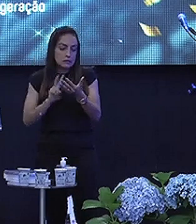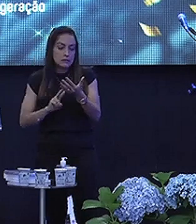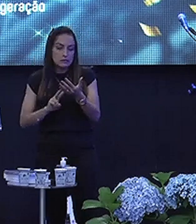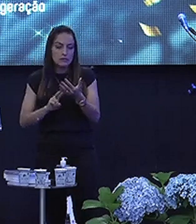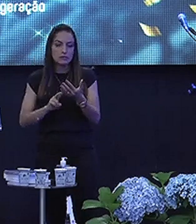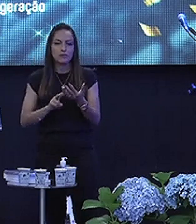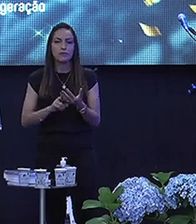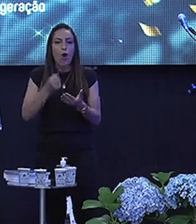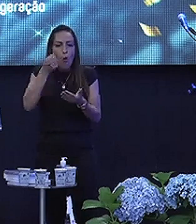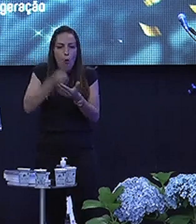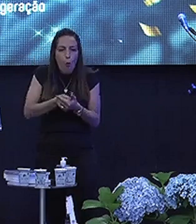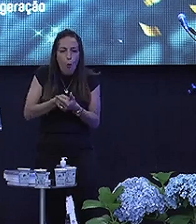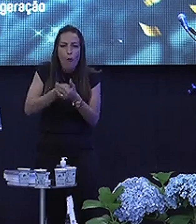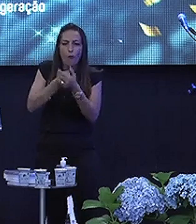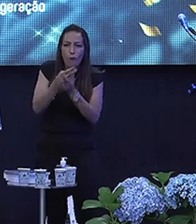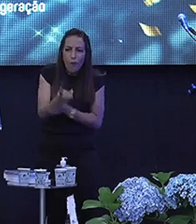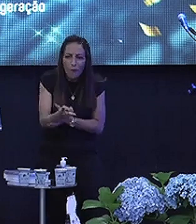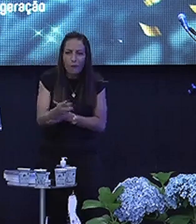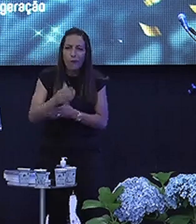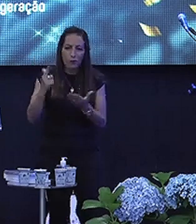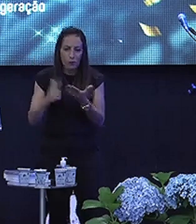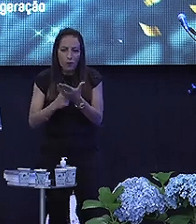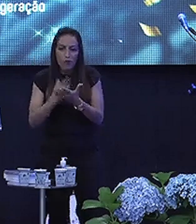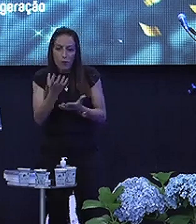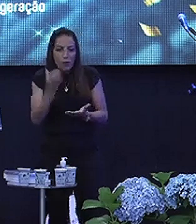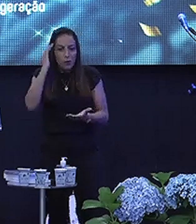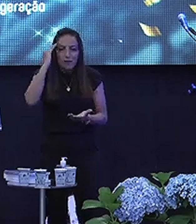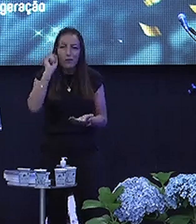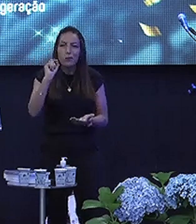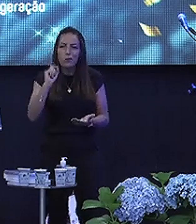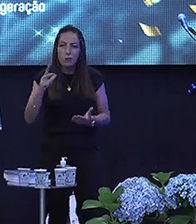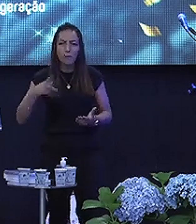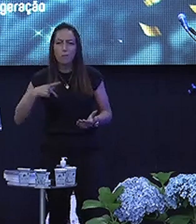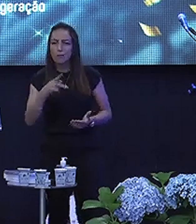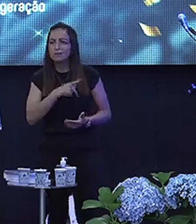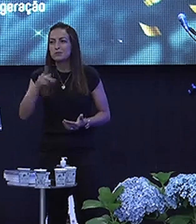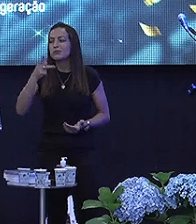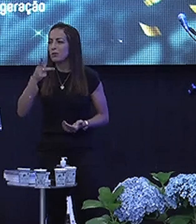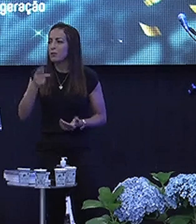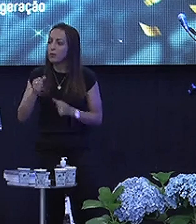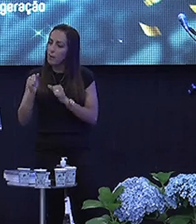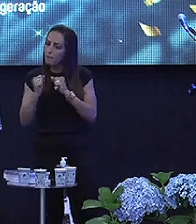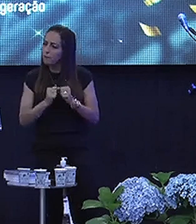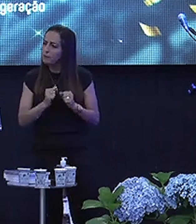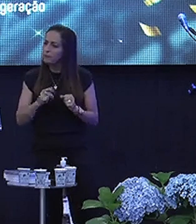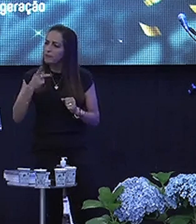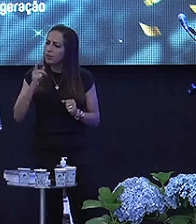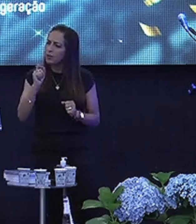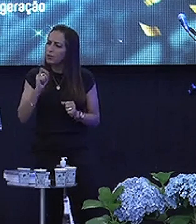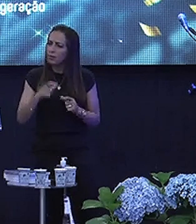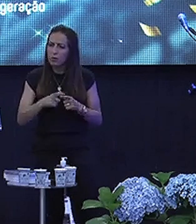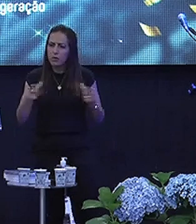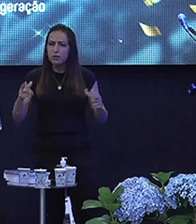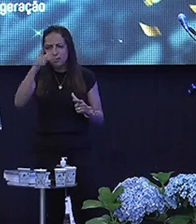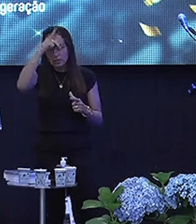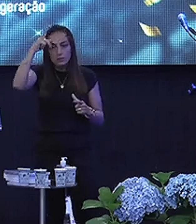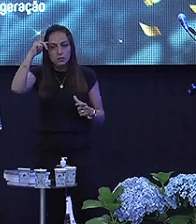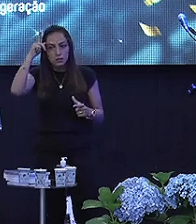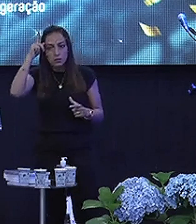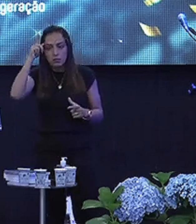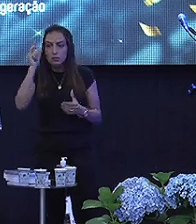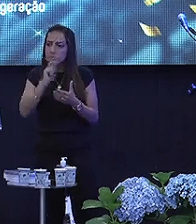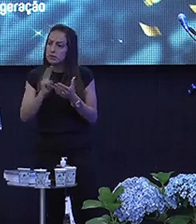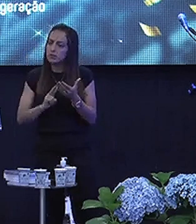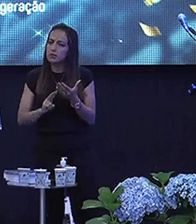Adquirir um livro Falar, eu quero entender o que esse pastor falou Posso falar uma coisa para você? A maioria das pessoas que compram meus livros Estão lá na